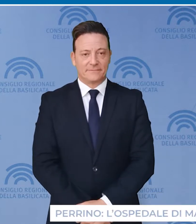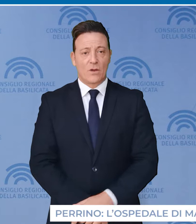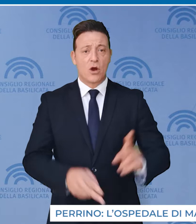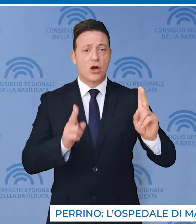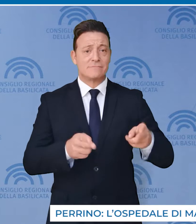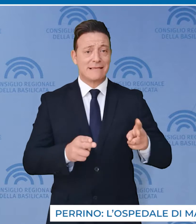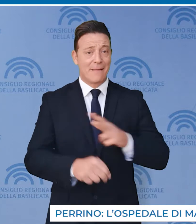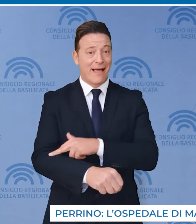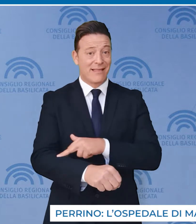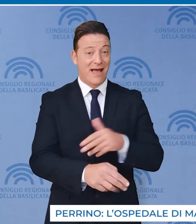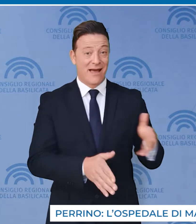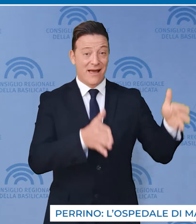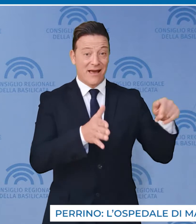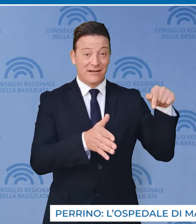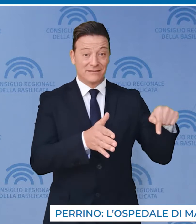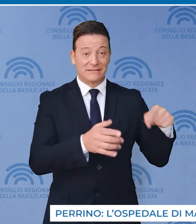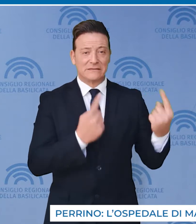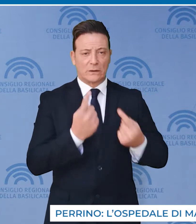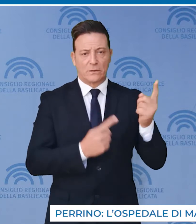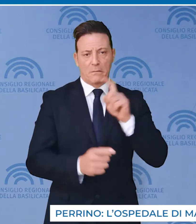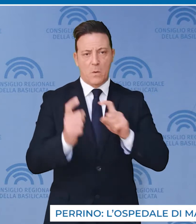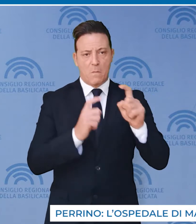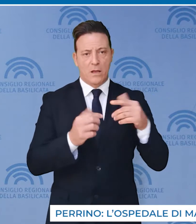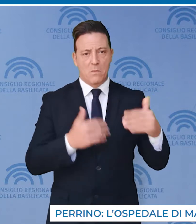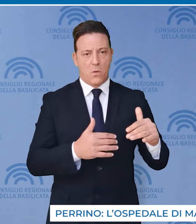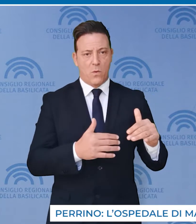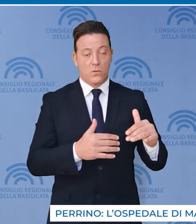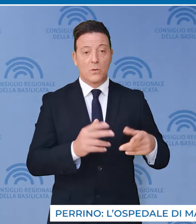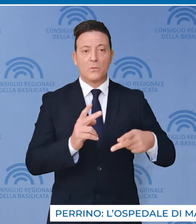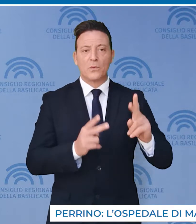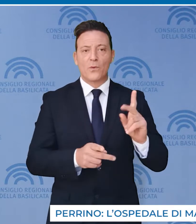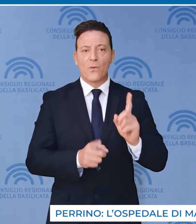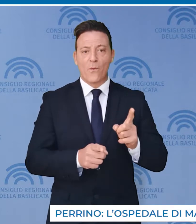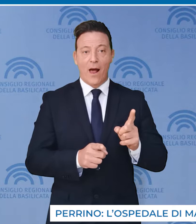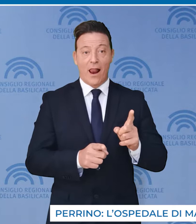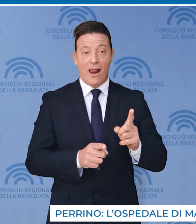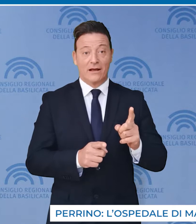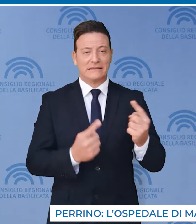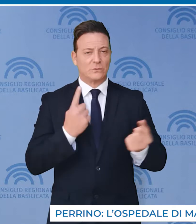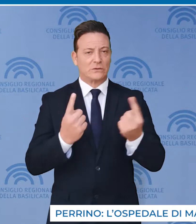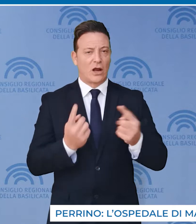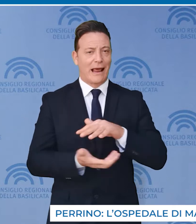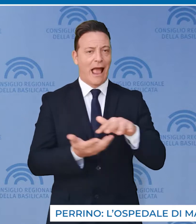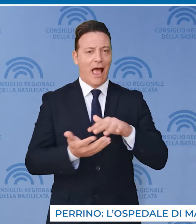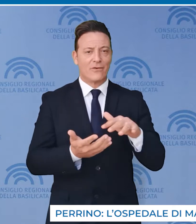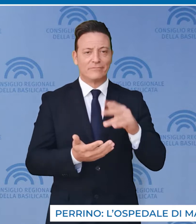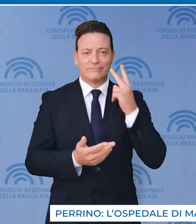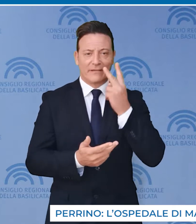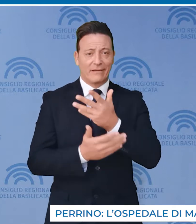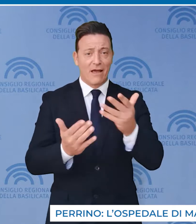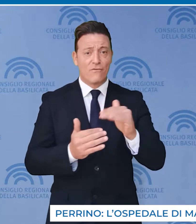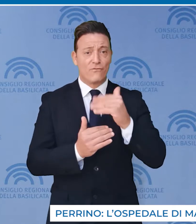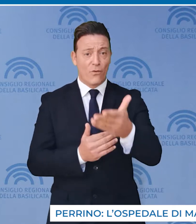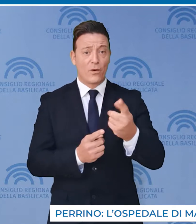situazione dell'ospedale di Matera è molto preoccupante. Ancora più preoccupante è il caos che aleggia